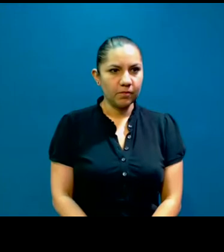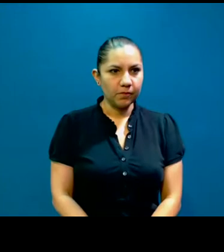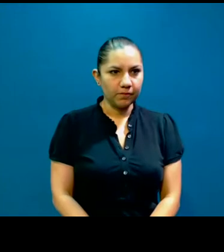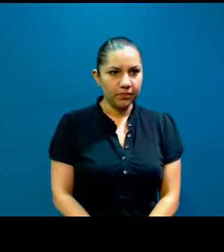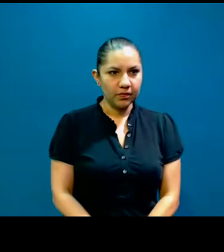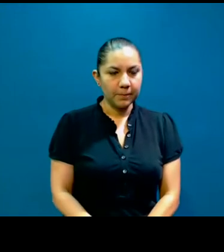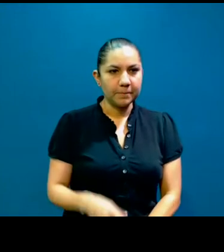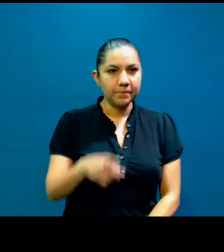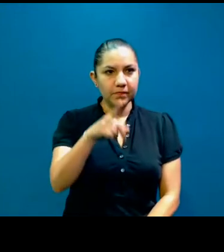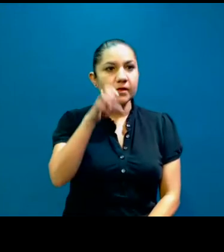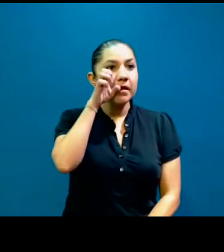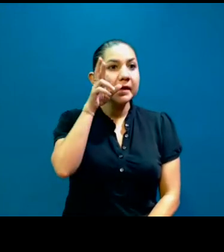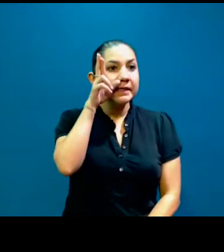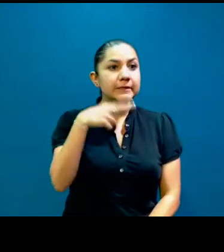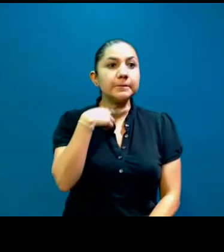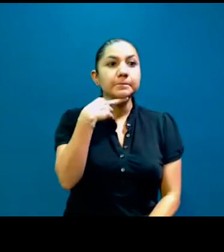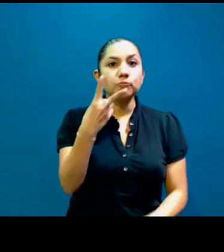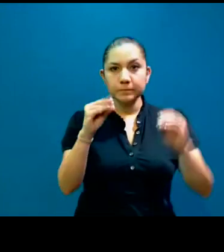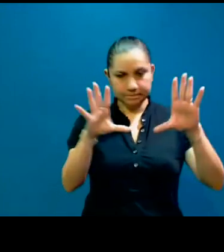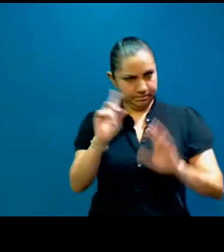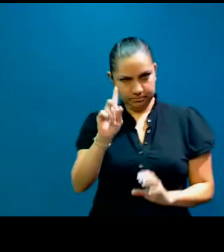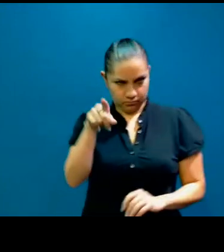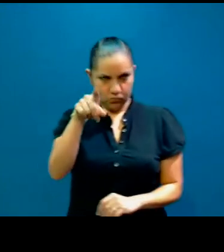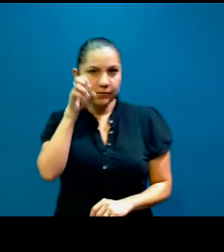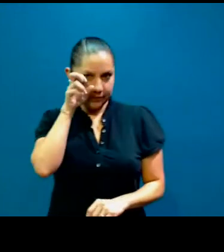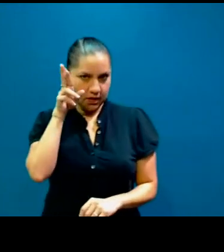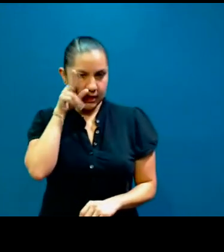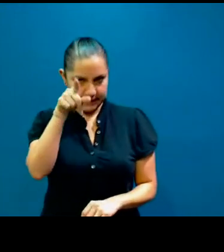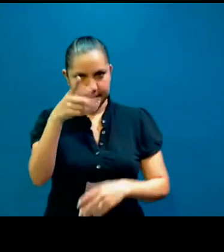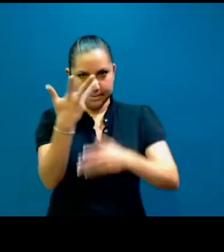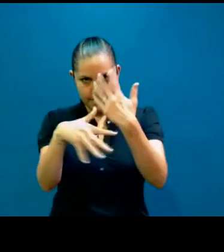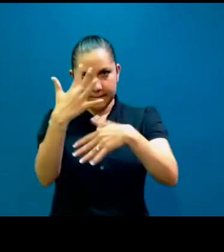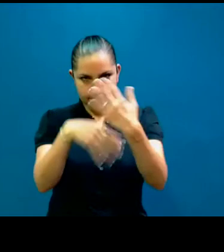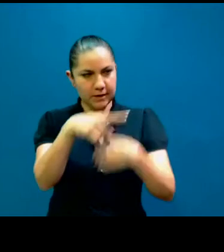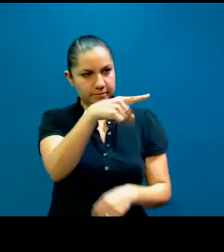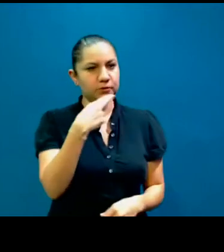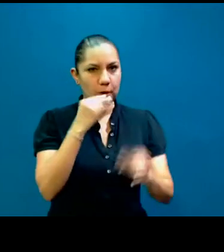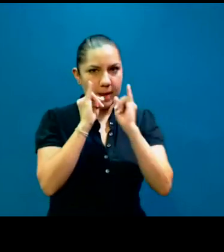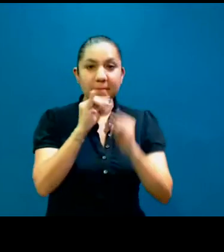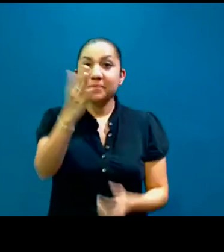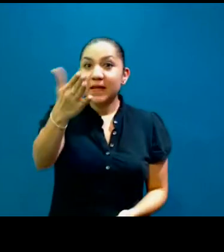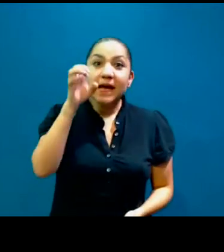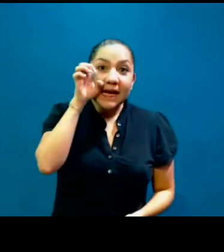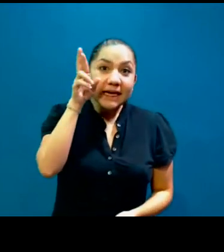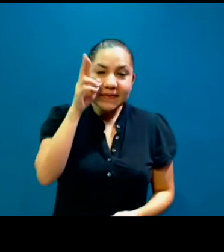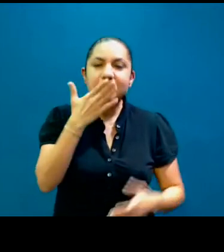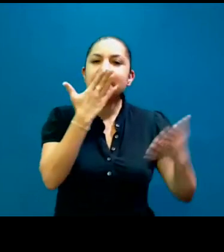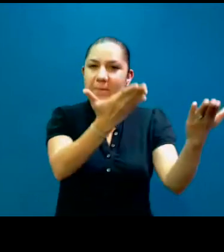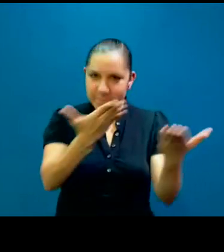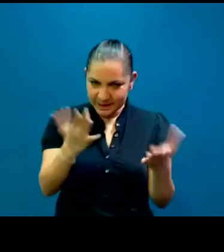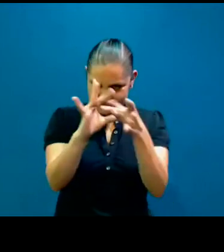escuchar, por favor, o, si no, ¿quién va a hablar? Erick. Perfecto. Bienvenido, Erick, platícanos por favor de Retills.